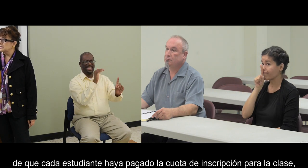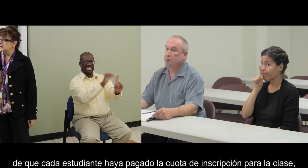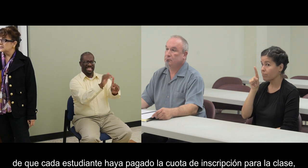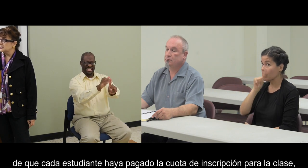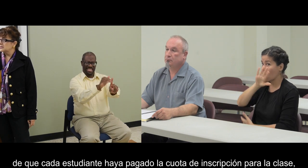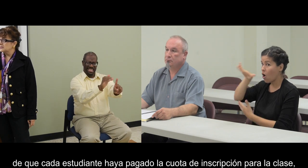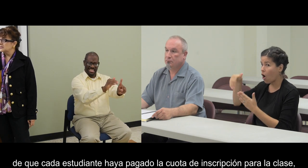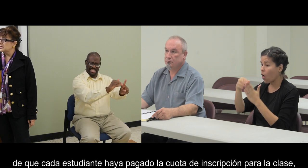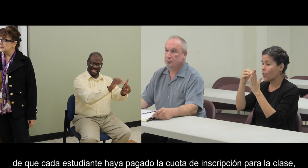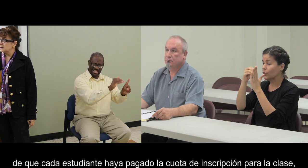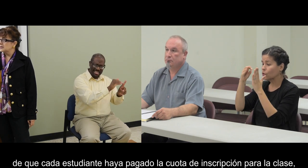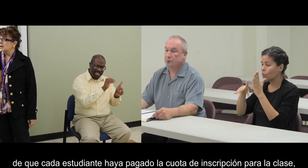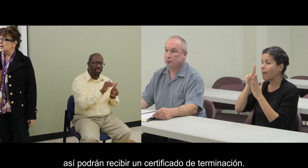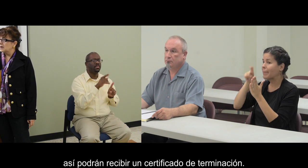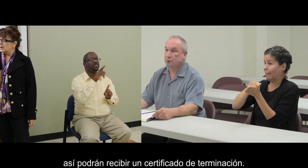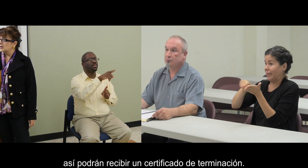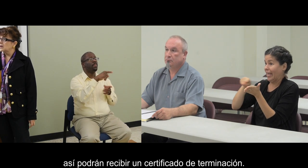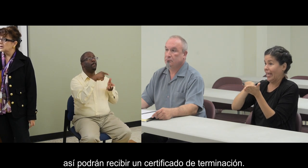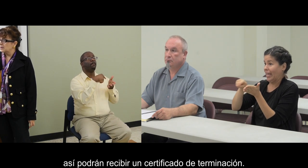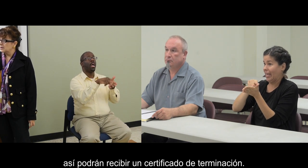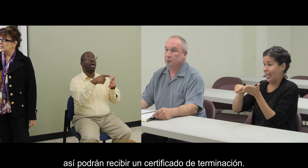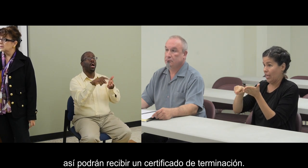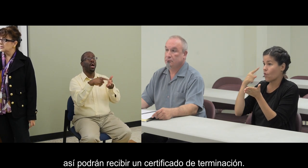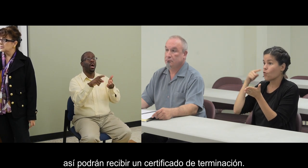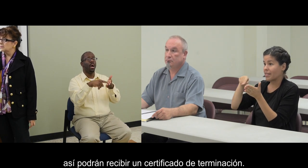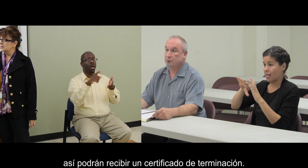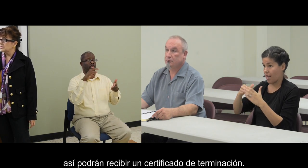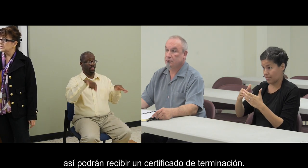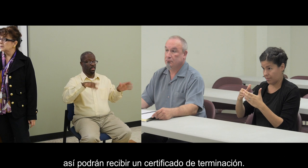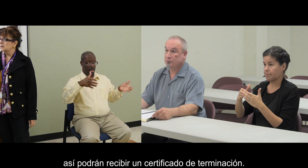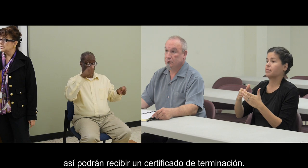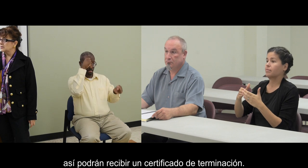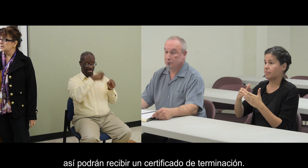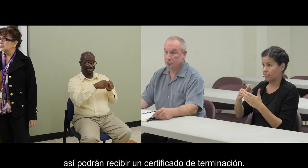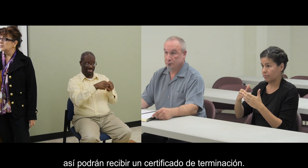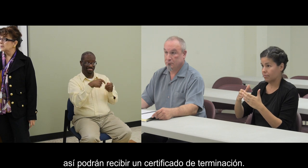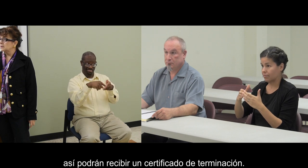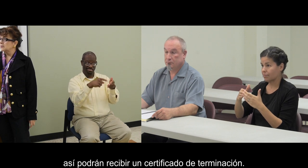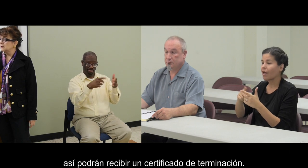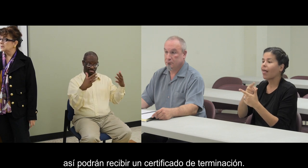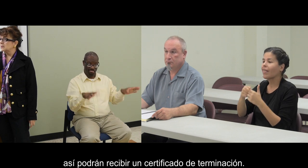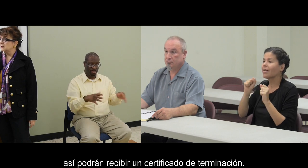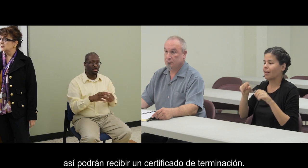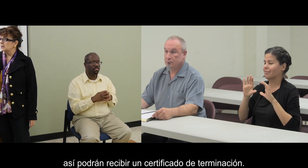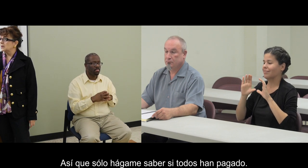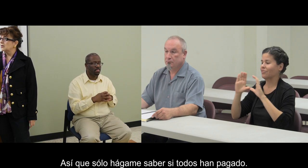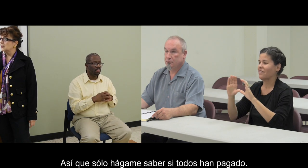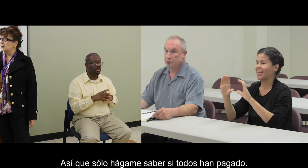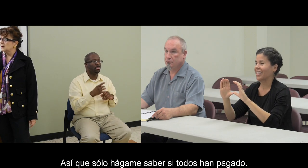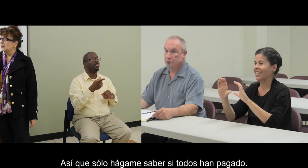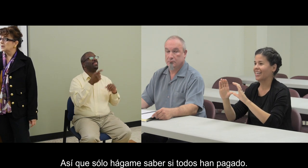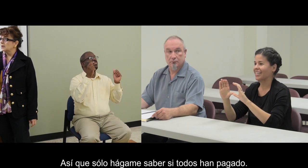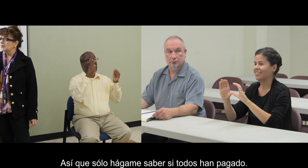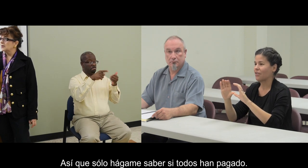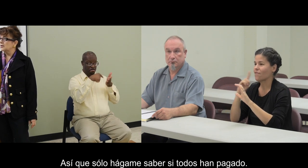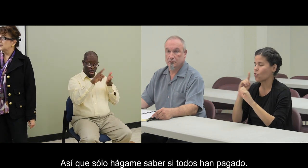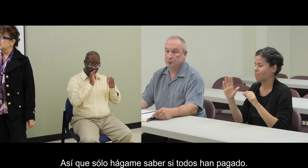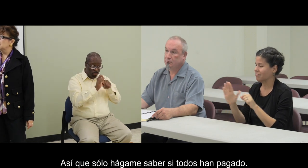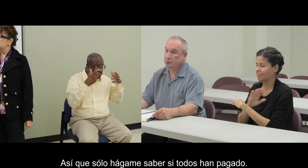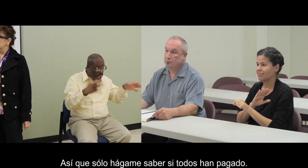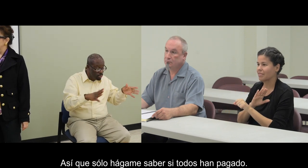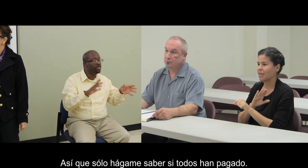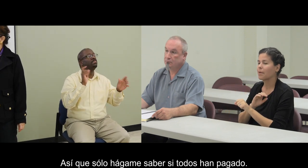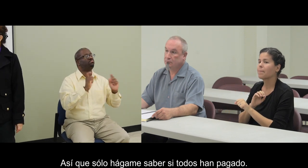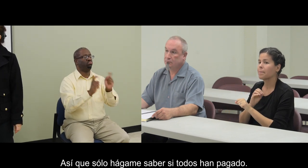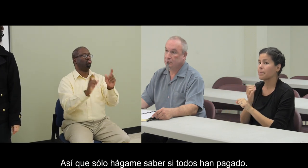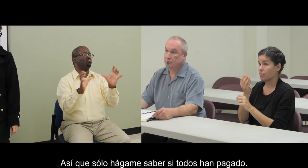has paid the fee for the class so that they'll be eligible to receive a certificate of completion, so just let me know